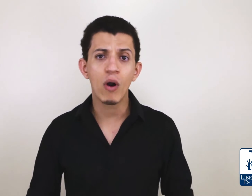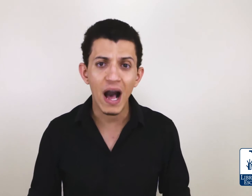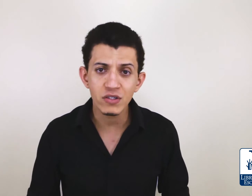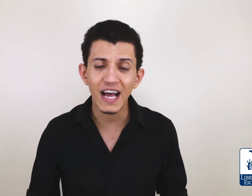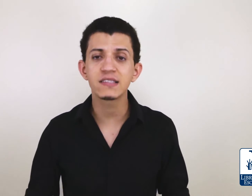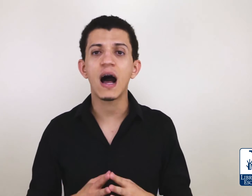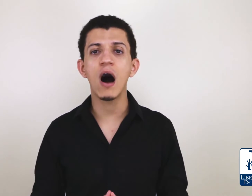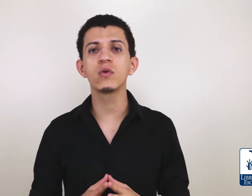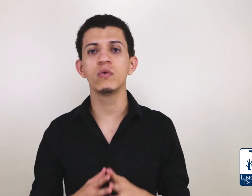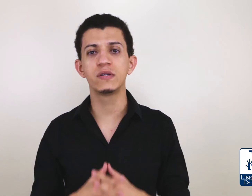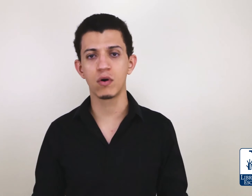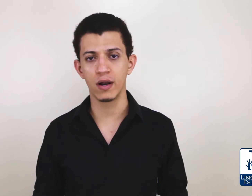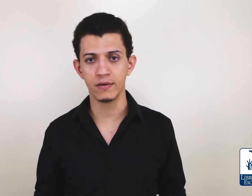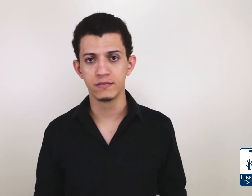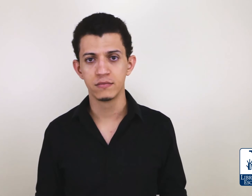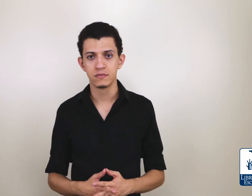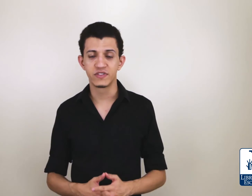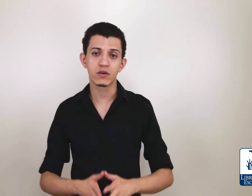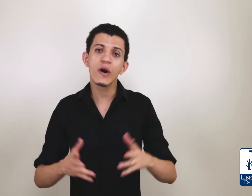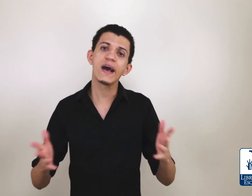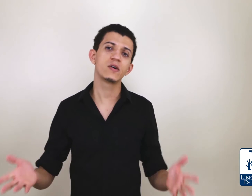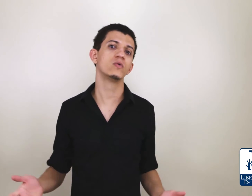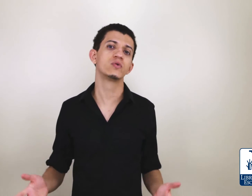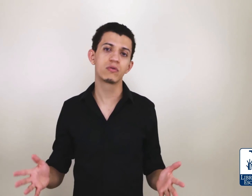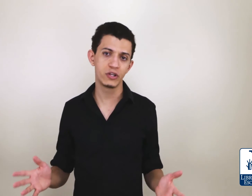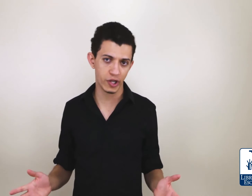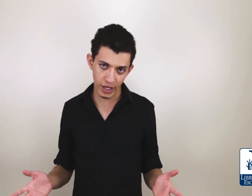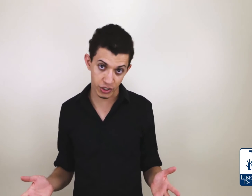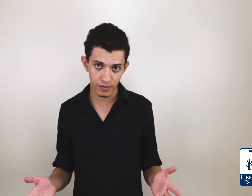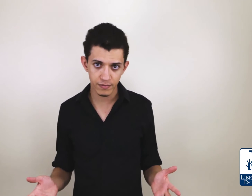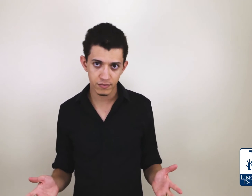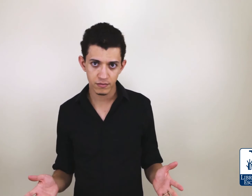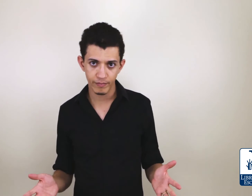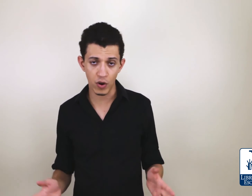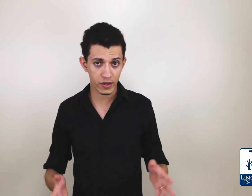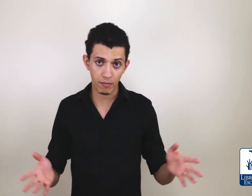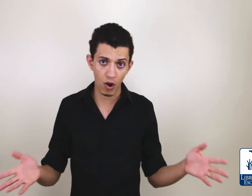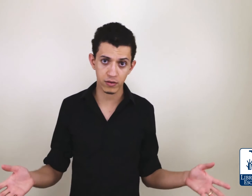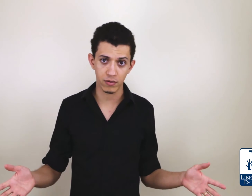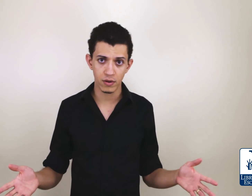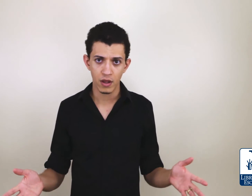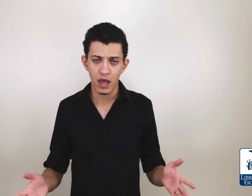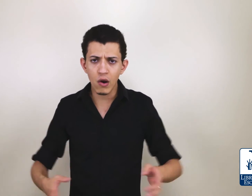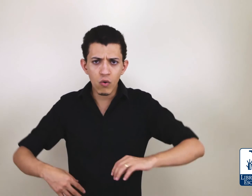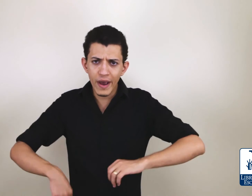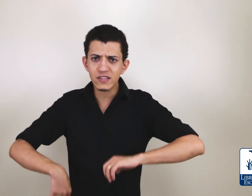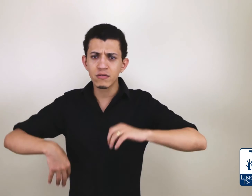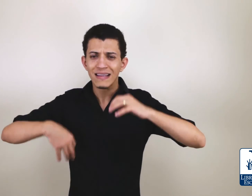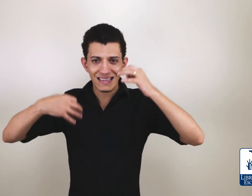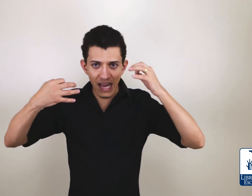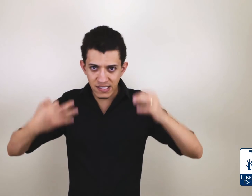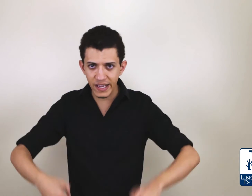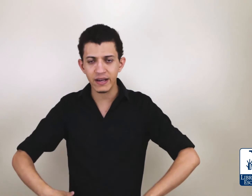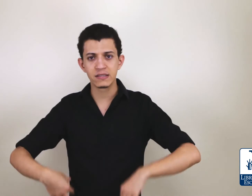o caso das autoescolas. Você conhece algum surdo que dirige? Pilota moto? Eu conheço dezenas,